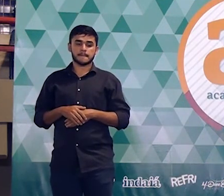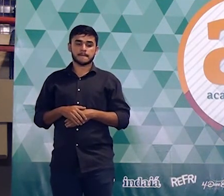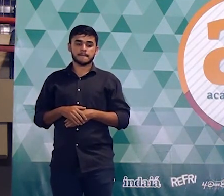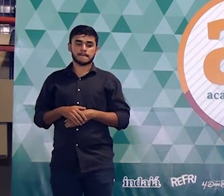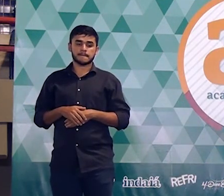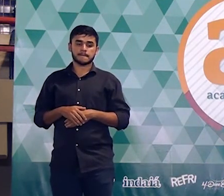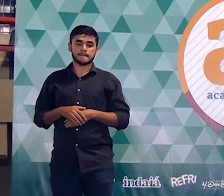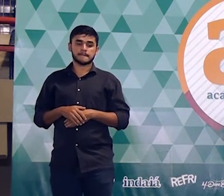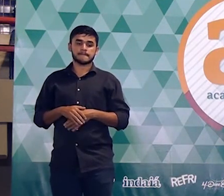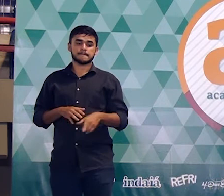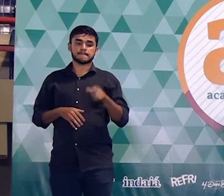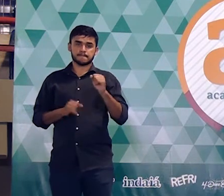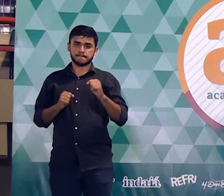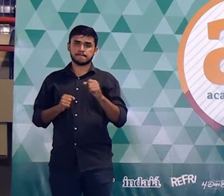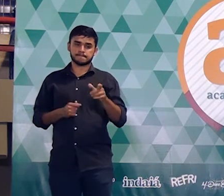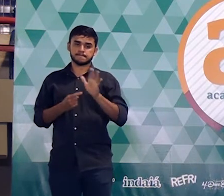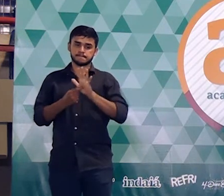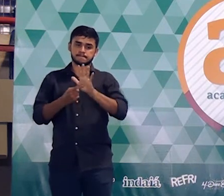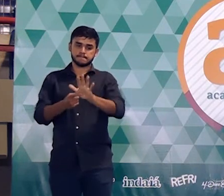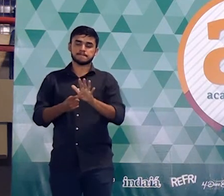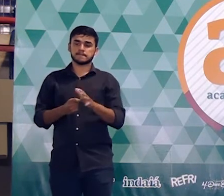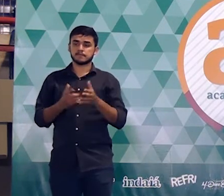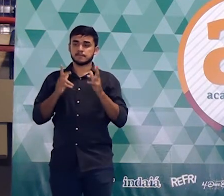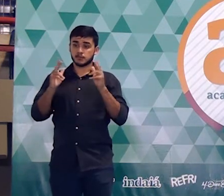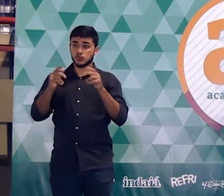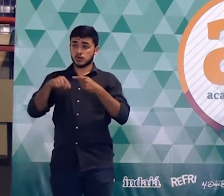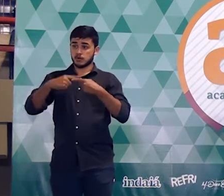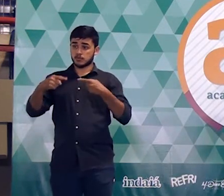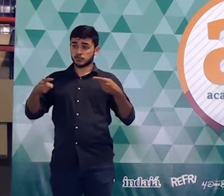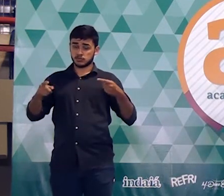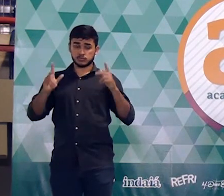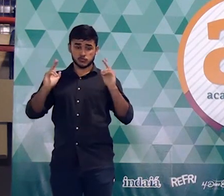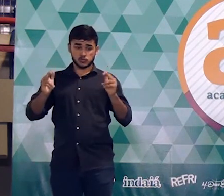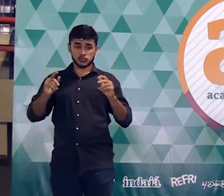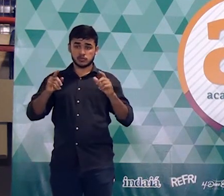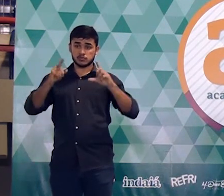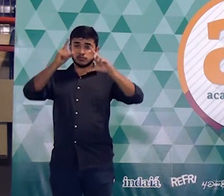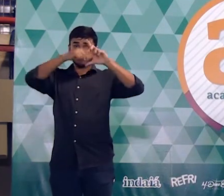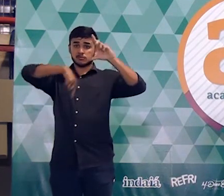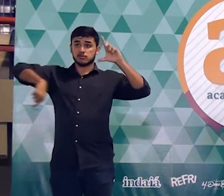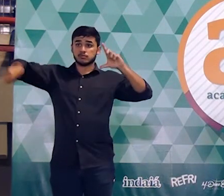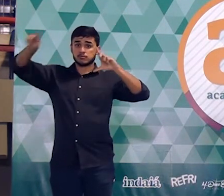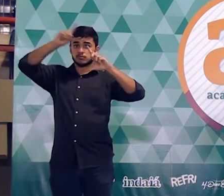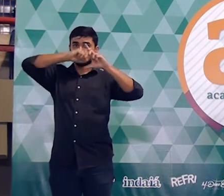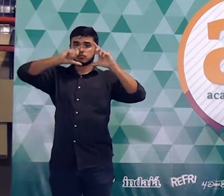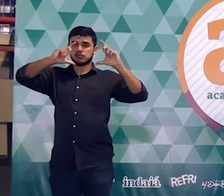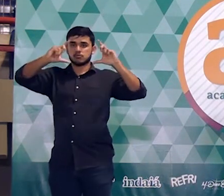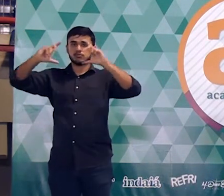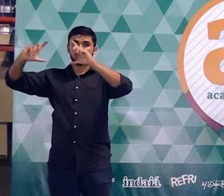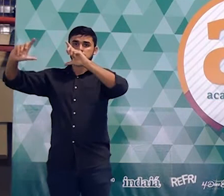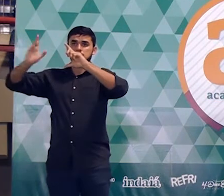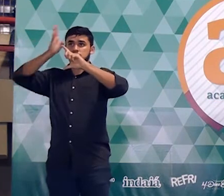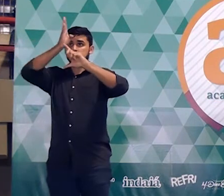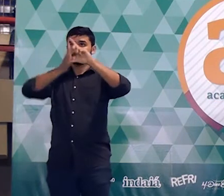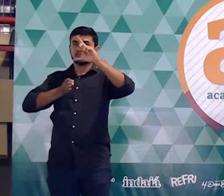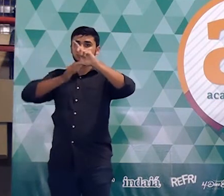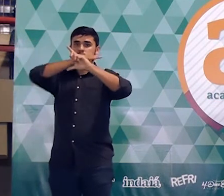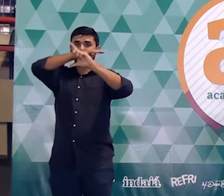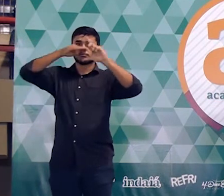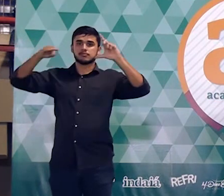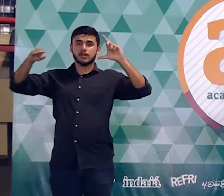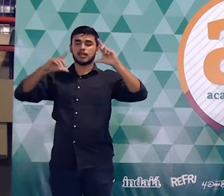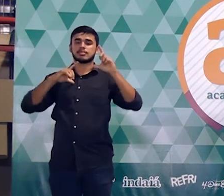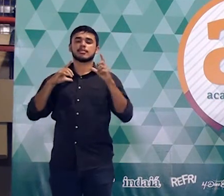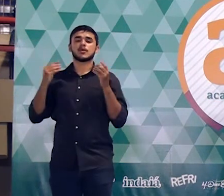adaptação na figura que já está na apostila de vocês a figura que está na apostila é essa só não tem as medidas o que é que o anunciado a questão